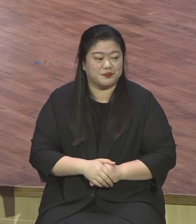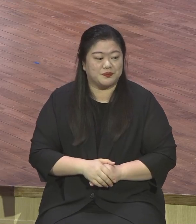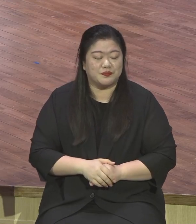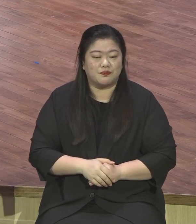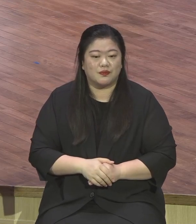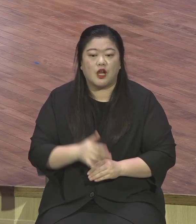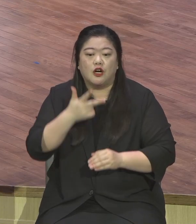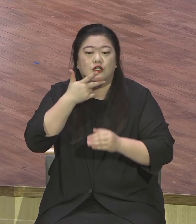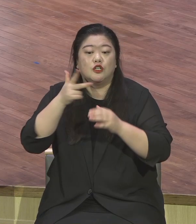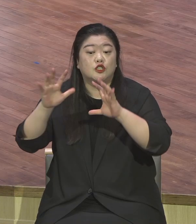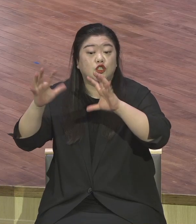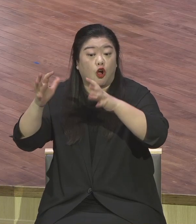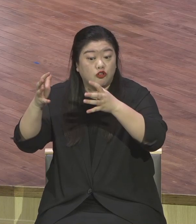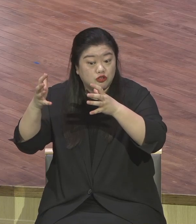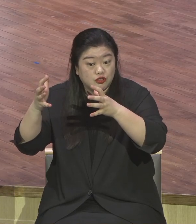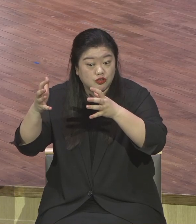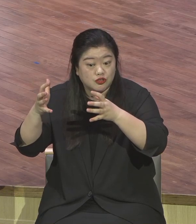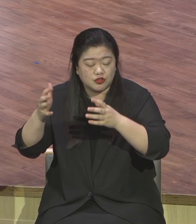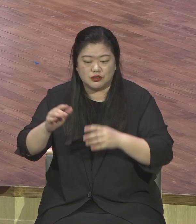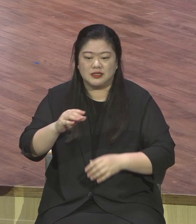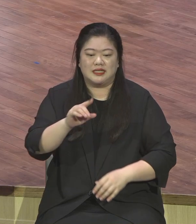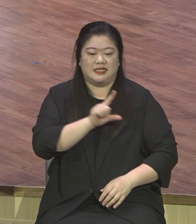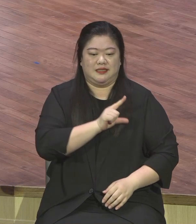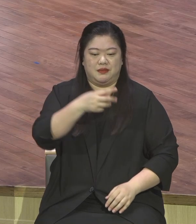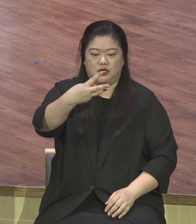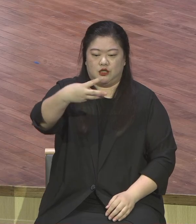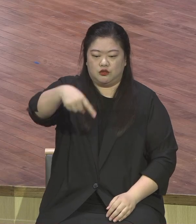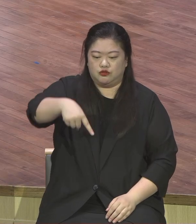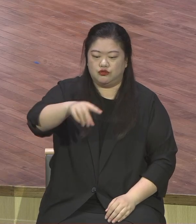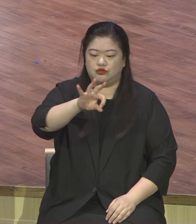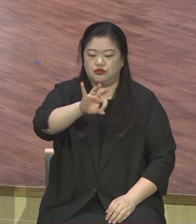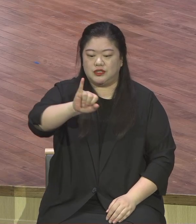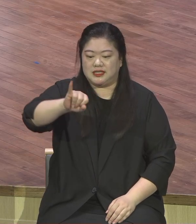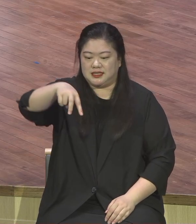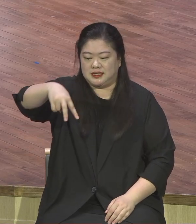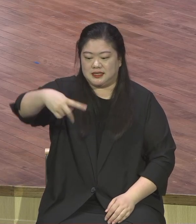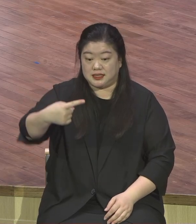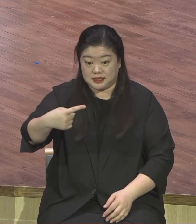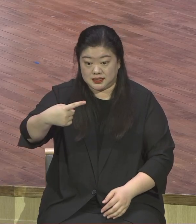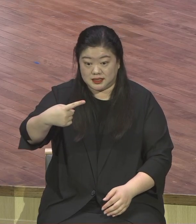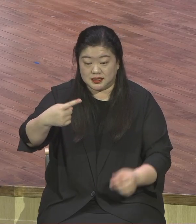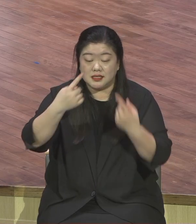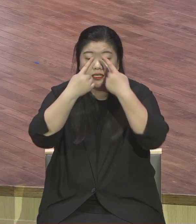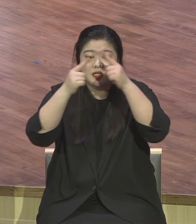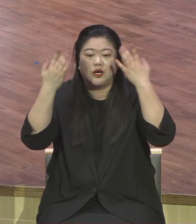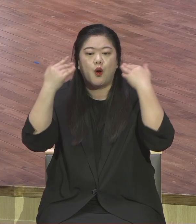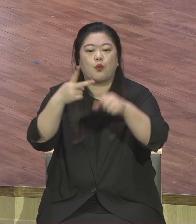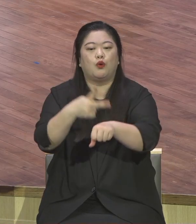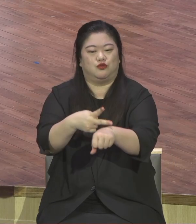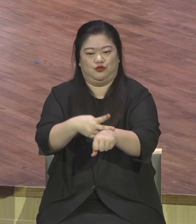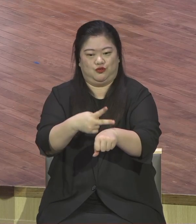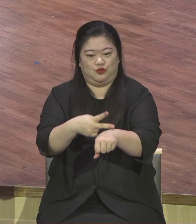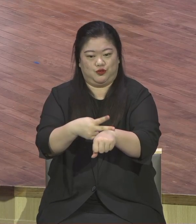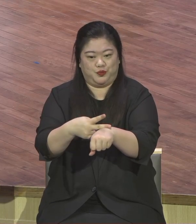옥스포드 대학 교수였던 CS 루이스라고 하는 유명한 기독교 변정가가 있습니다